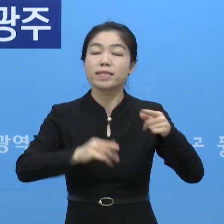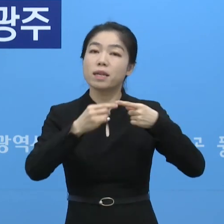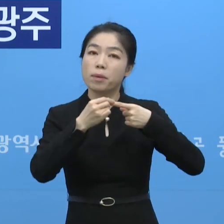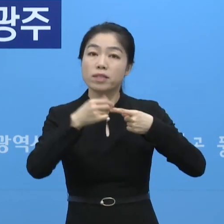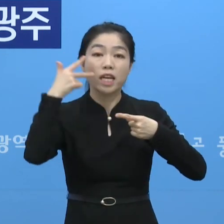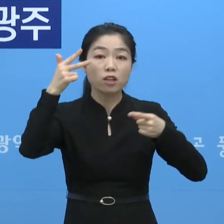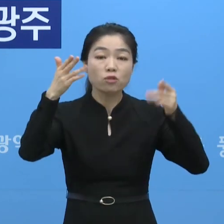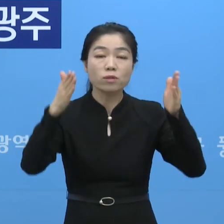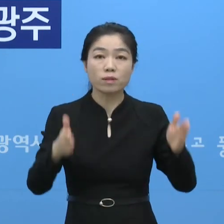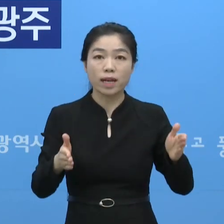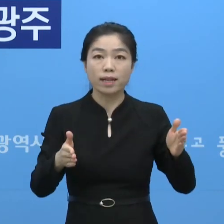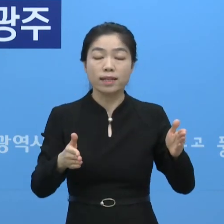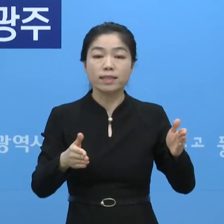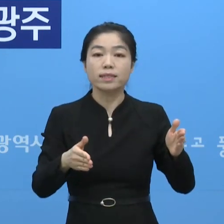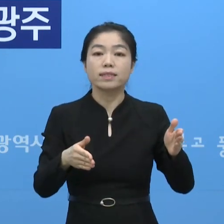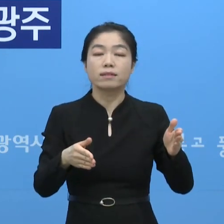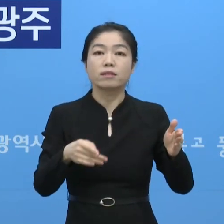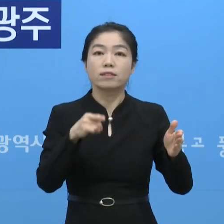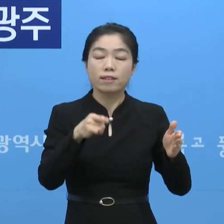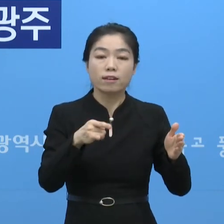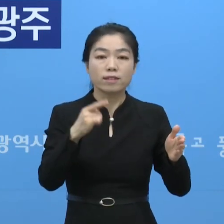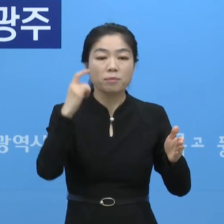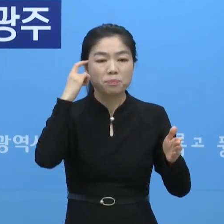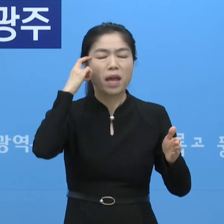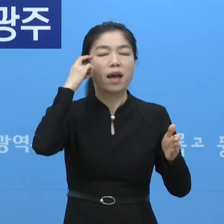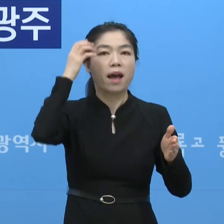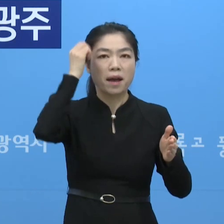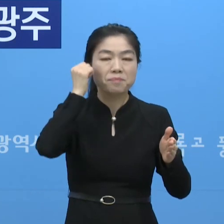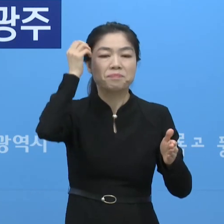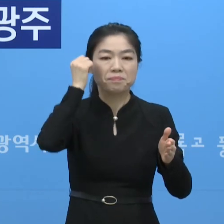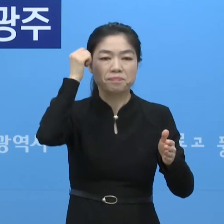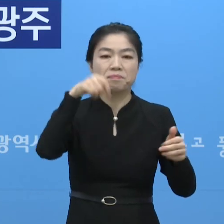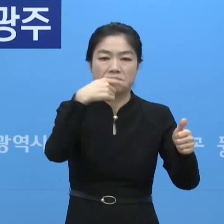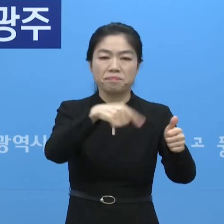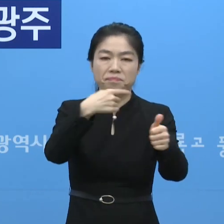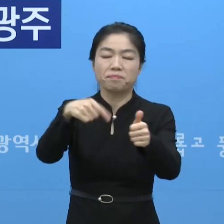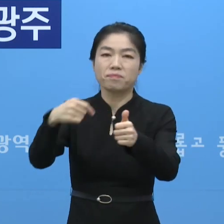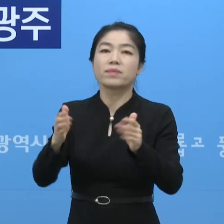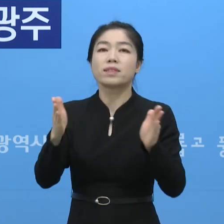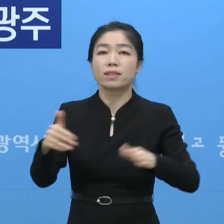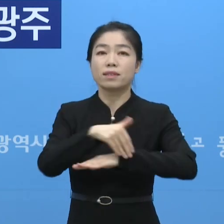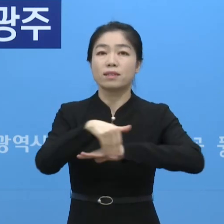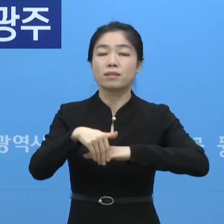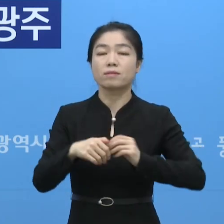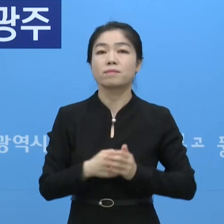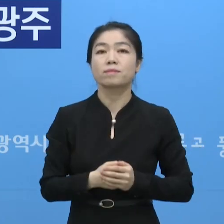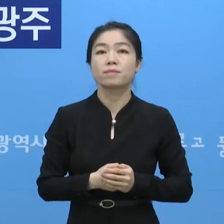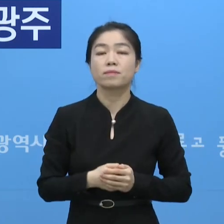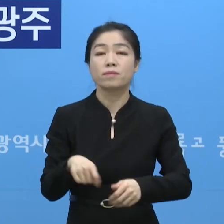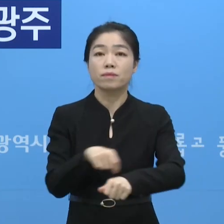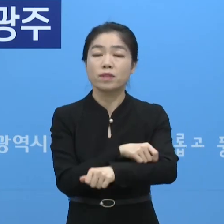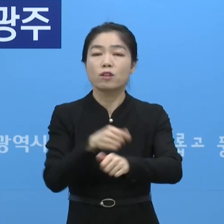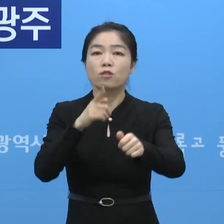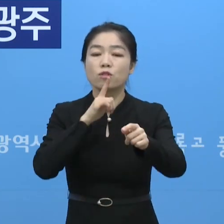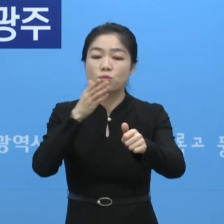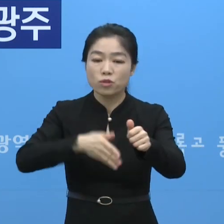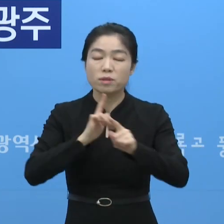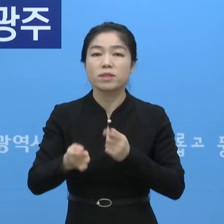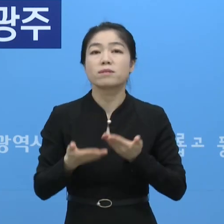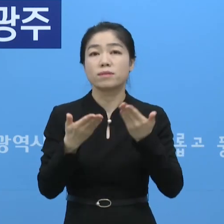1주간은 그것을 익숙하게 하는 그런 기간으로 둘 예정입니다. 특별히 당부